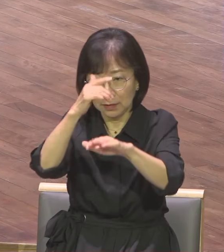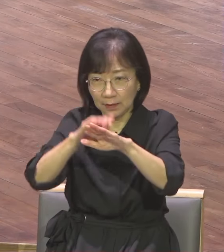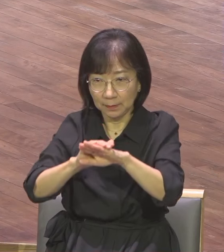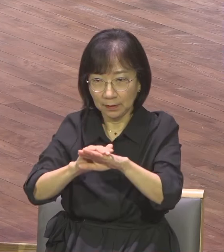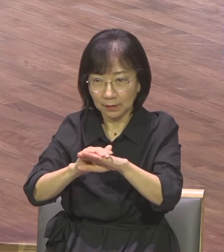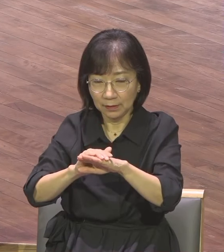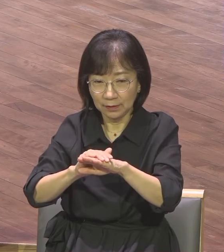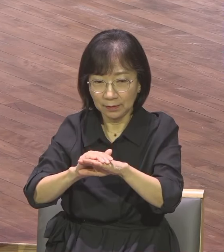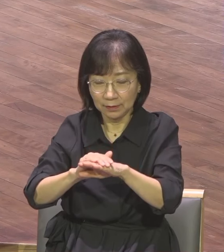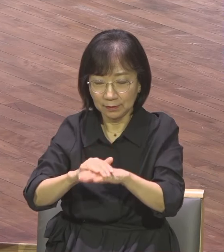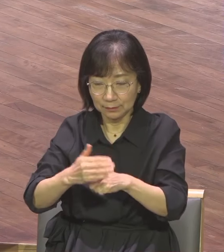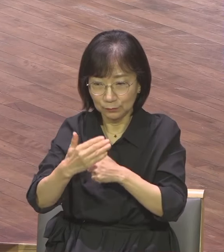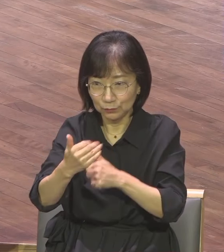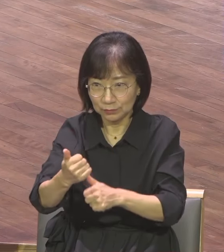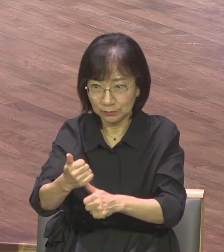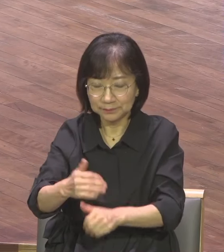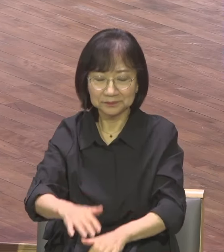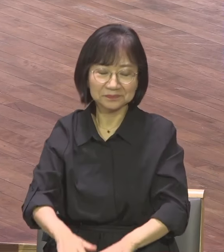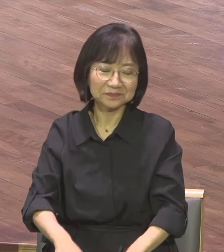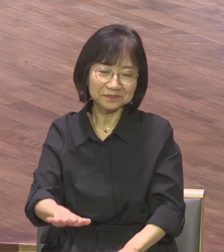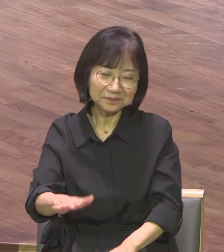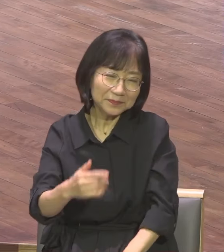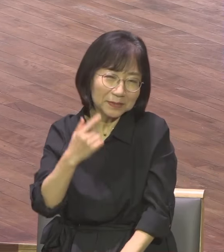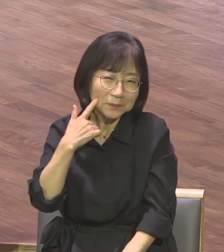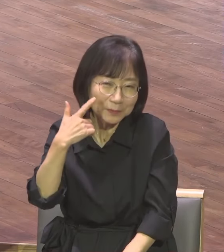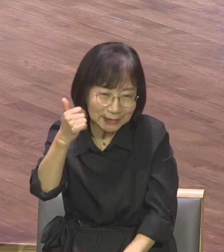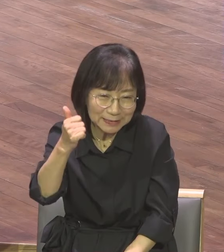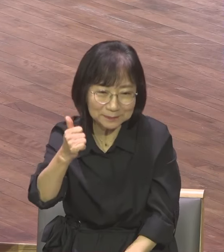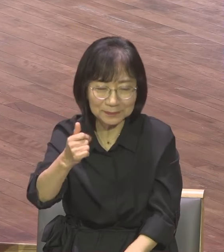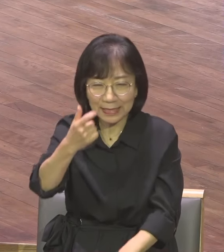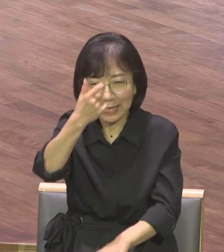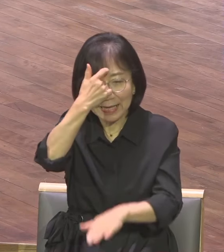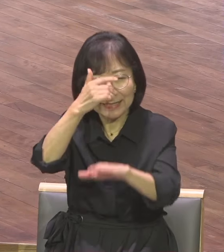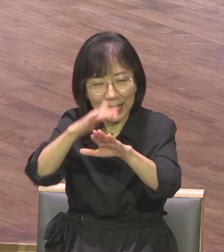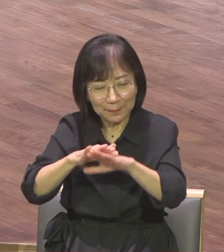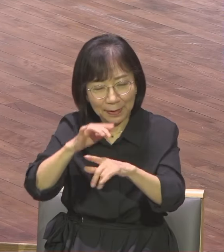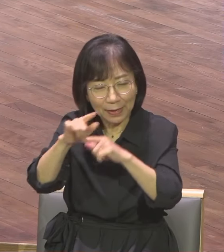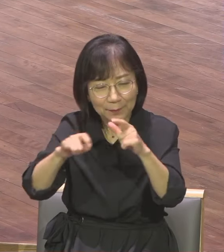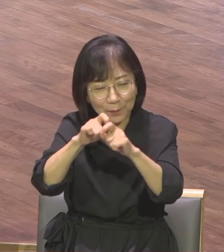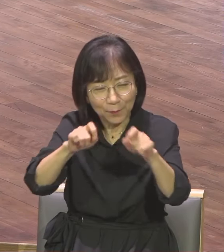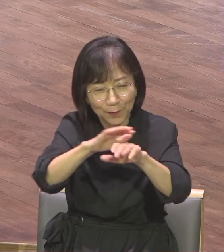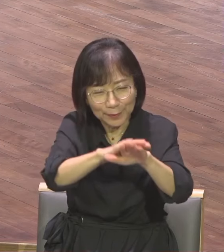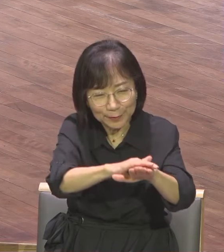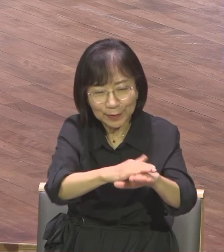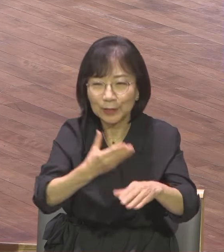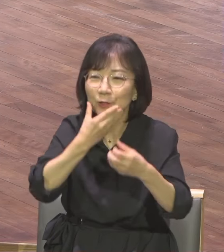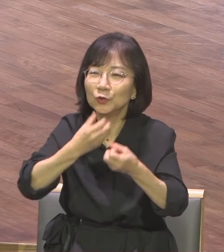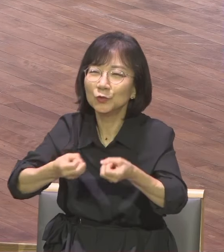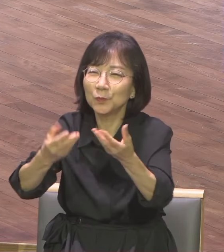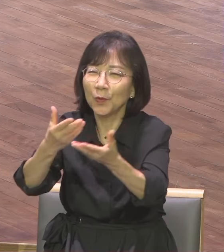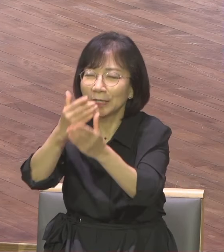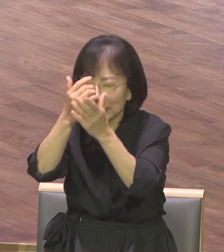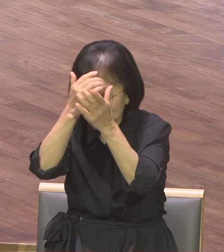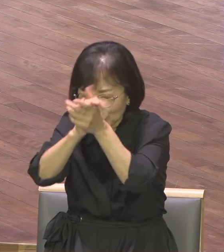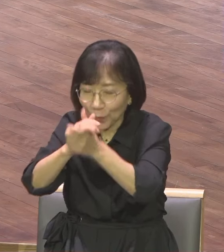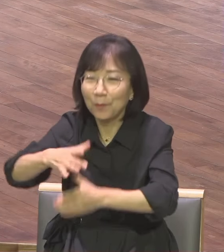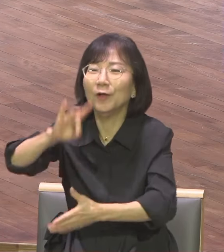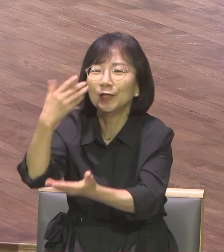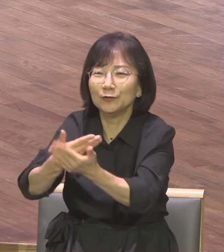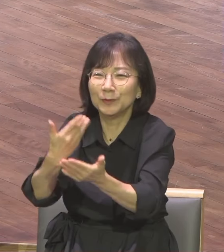나중에 드리고 축복 기도를 해달래요 어떻게 축복 기도를 할까 양천구에